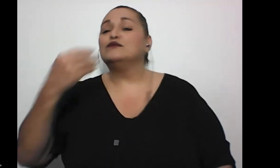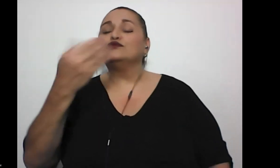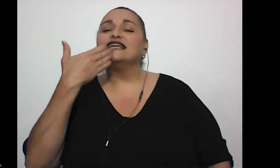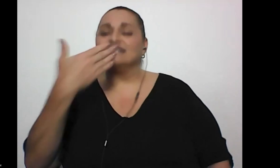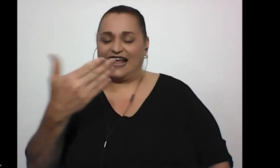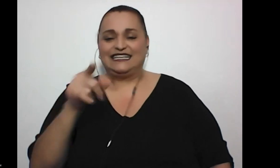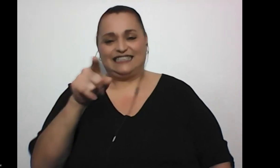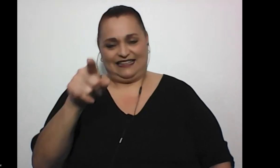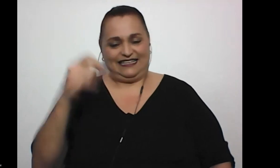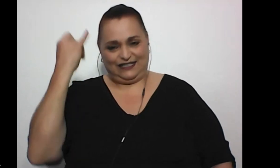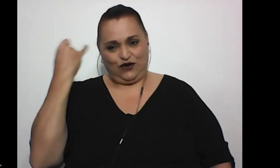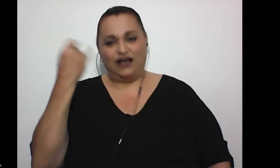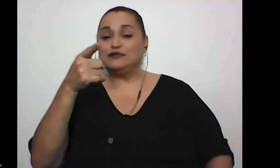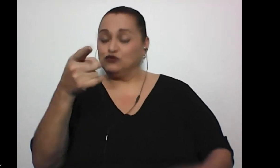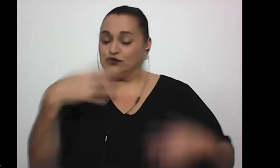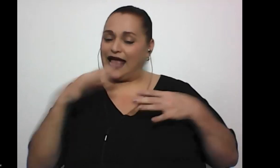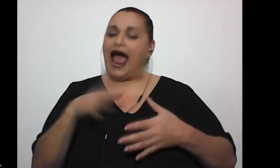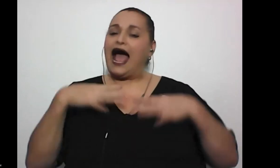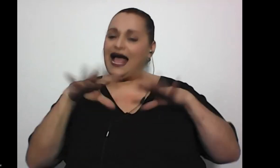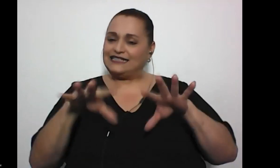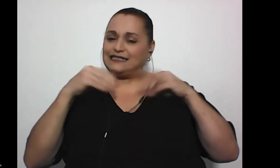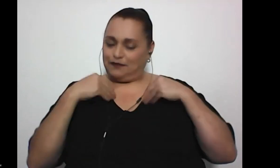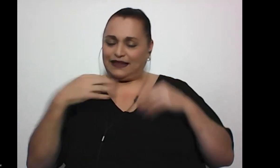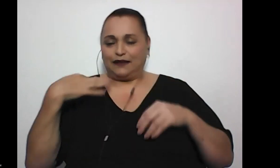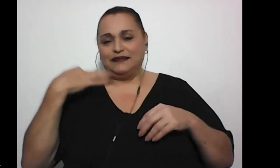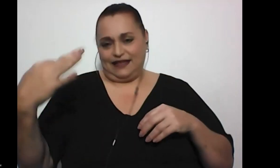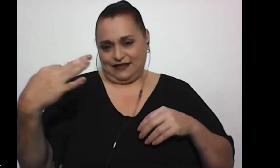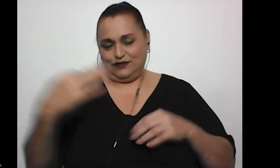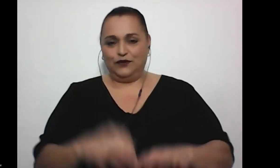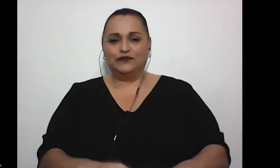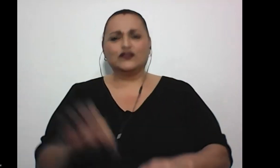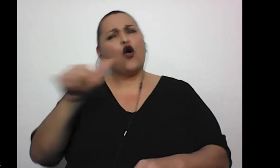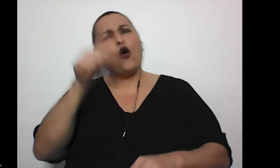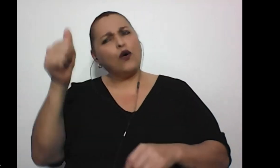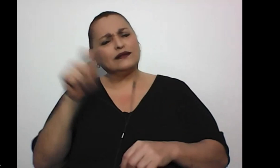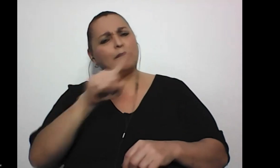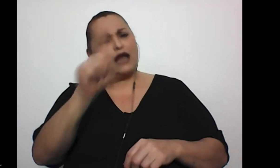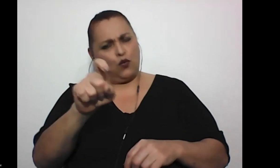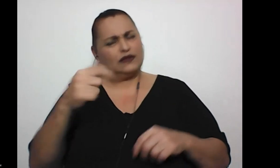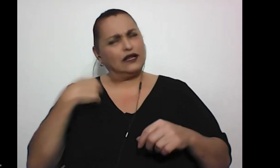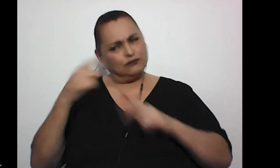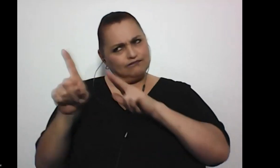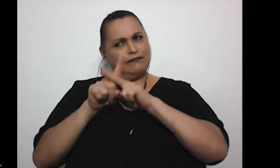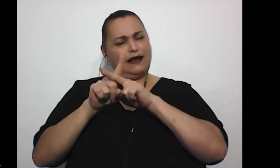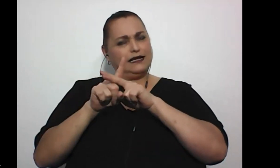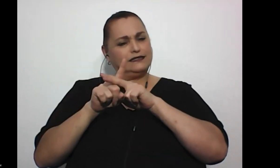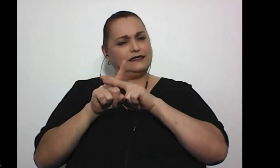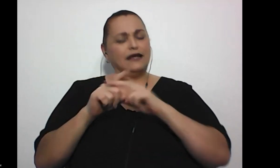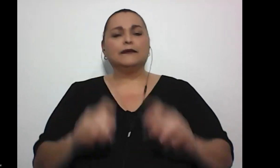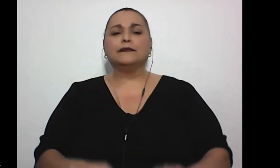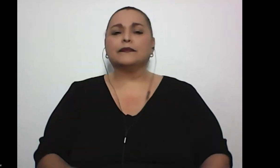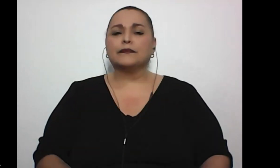a vos, Joyce, por aceptar la invitación. Otra pregunta que me surge, que nos surge es,